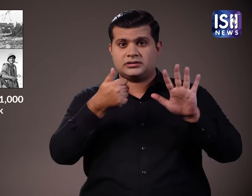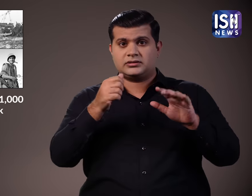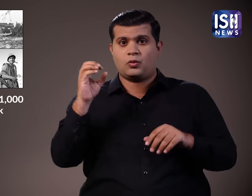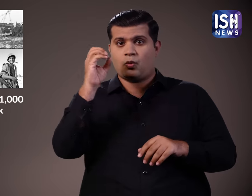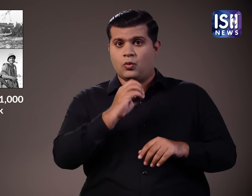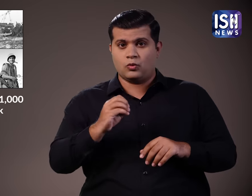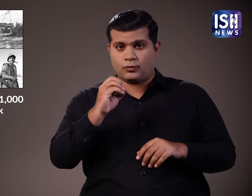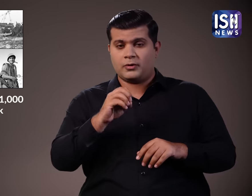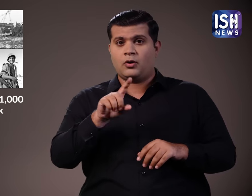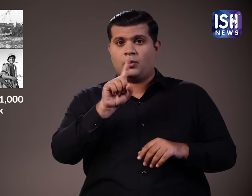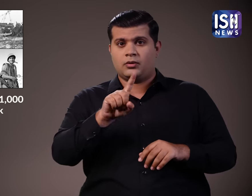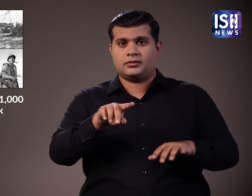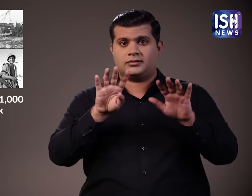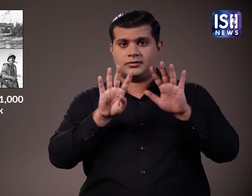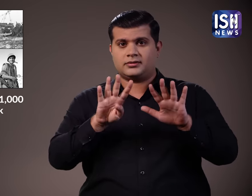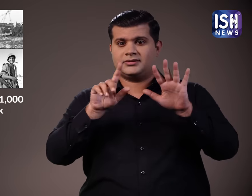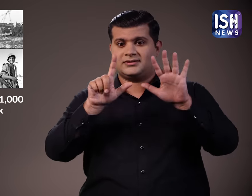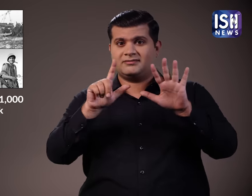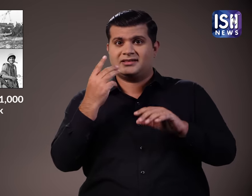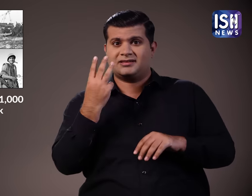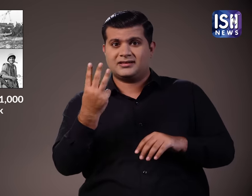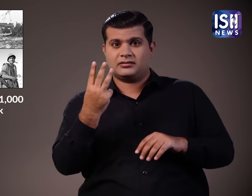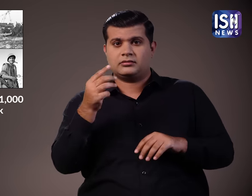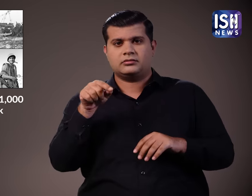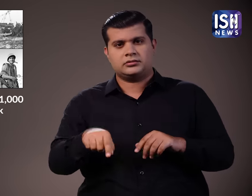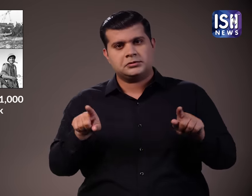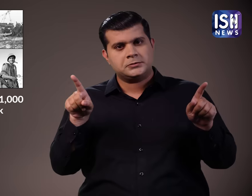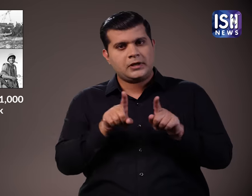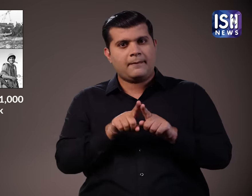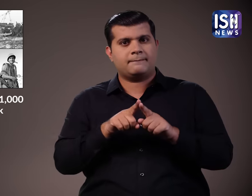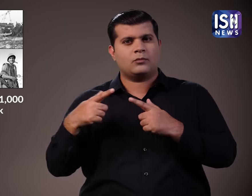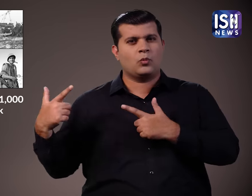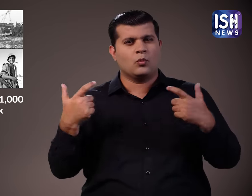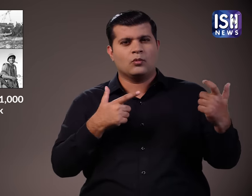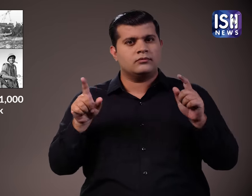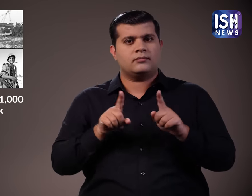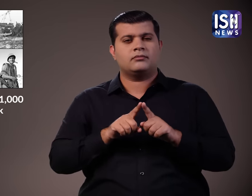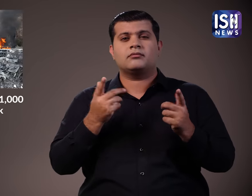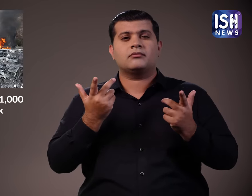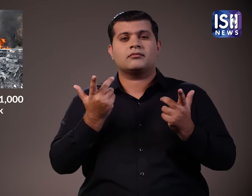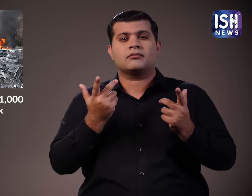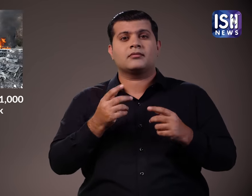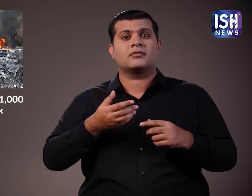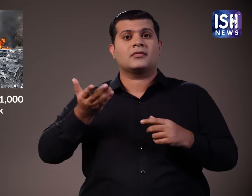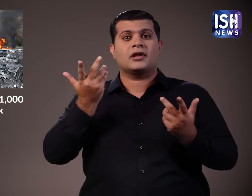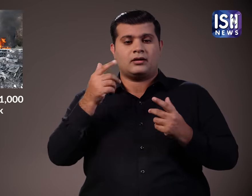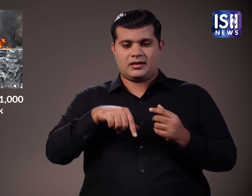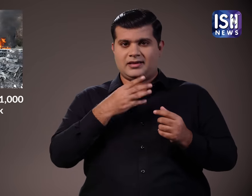है। उस वक्त मिसरप और